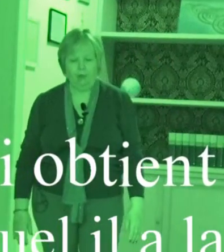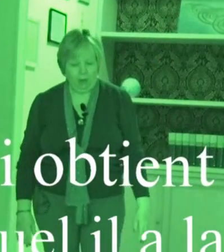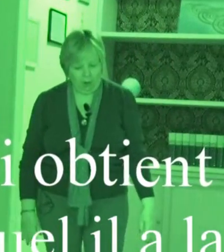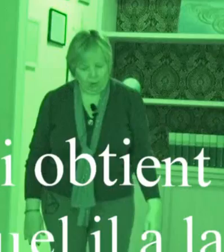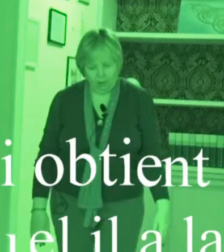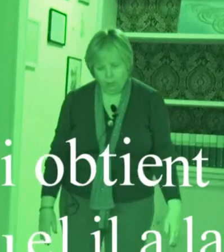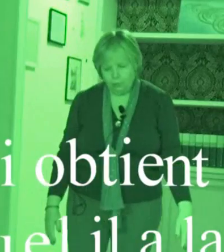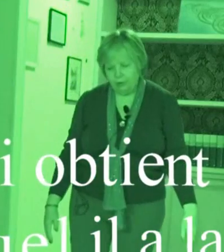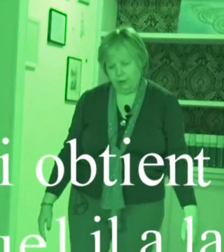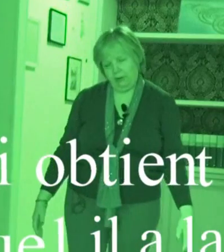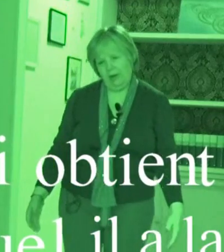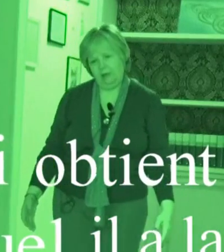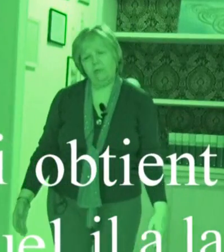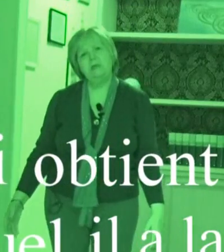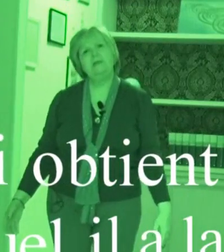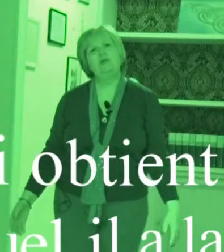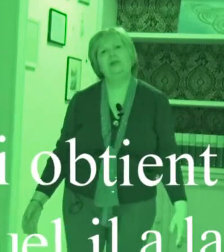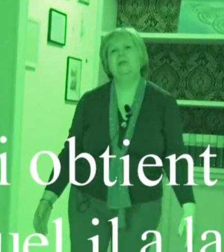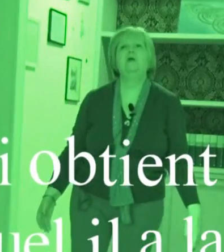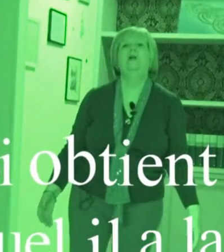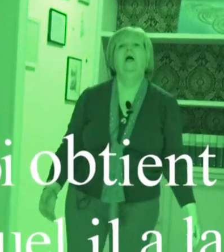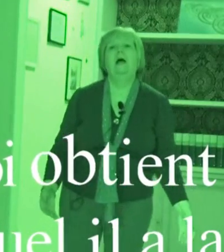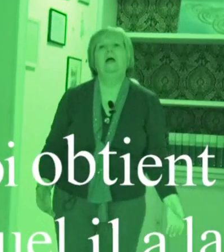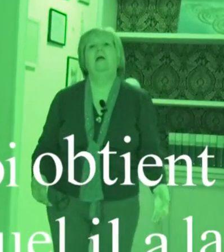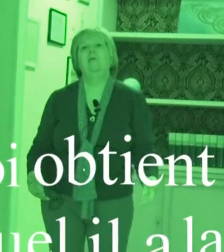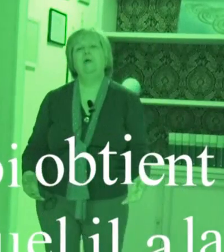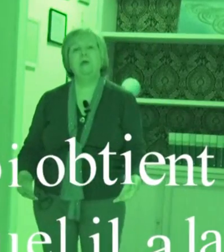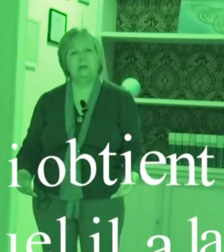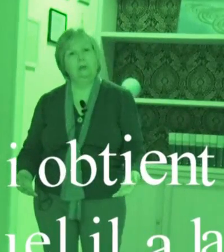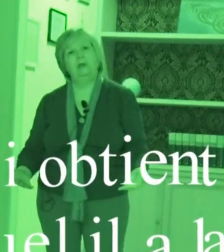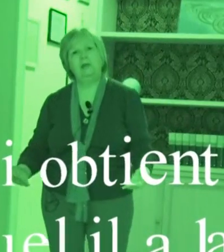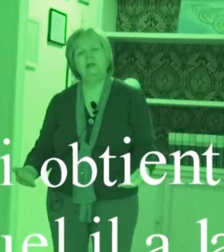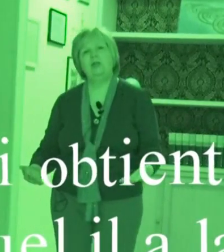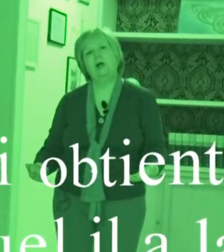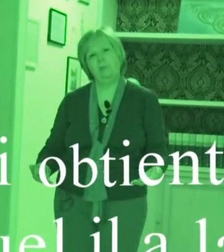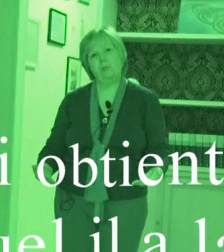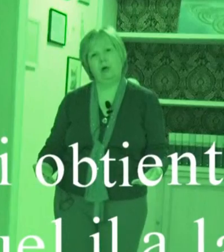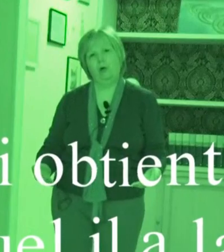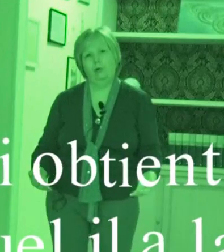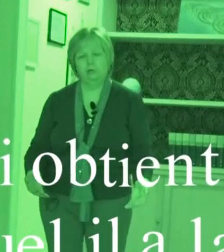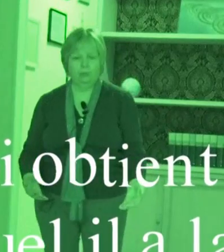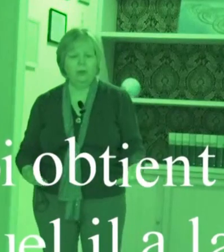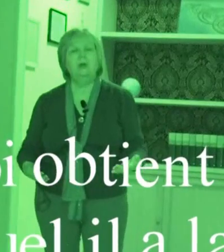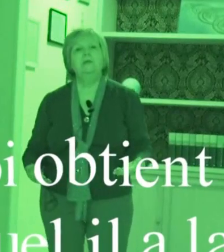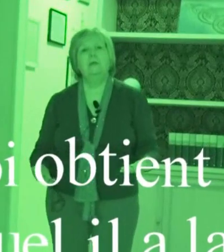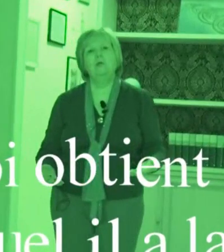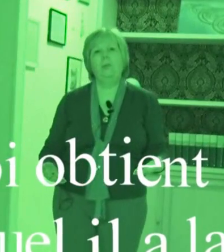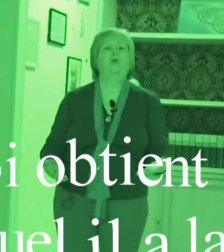La conclusione ideale di questo esercizio è la manipolazione dell'energia che abbiamo raccolto. Si compone